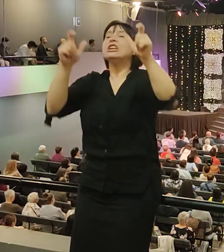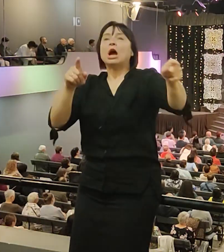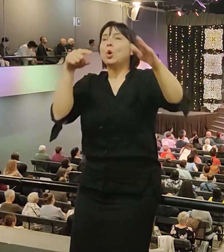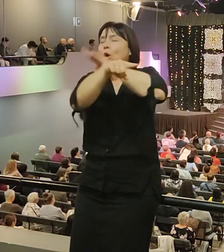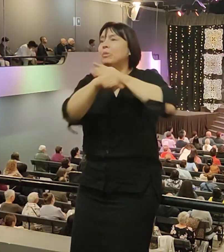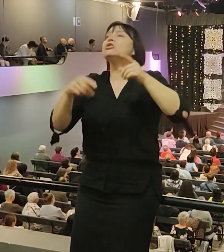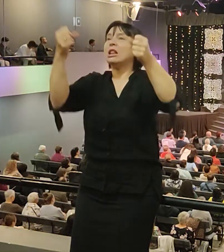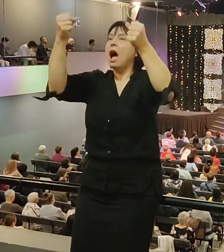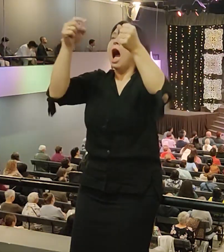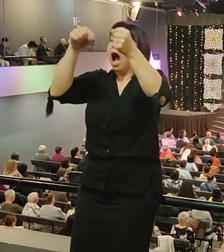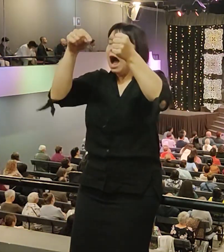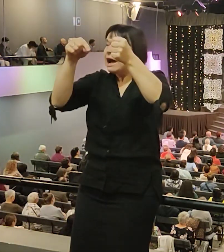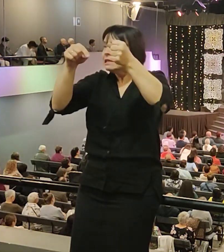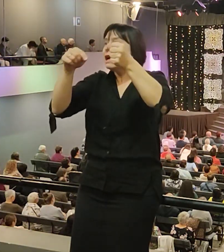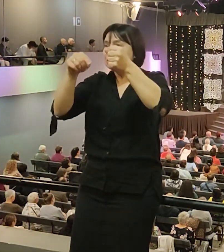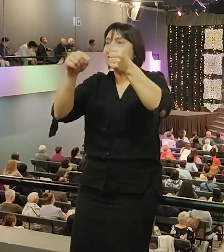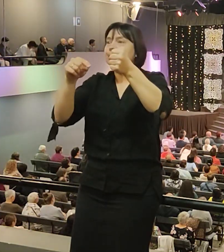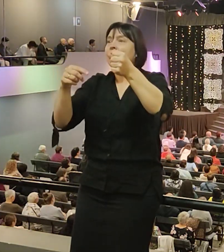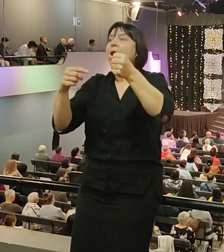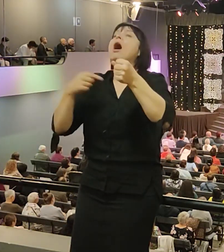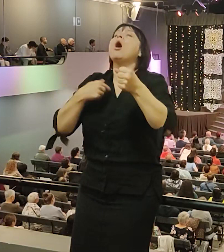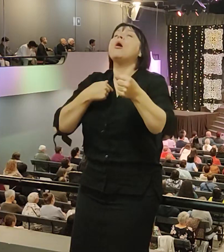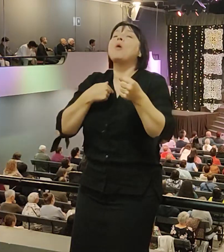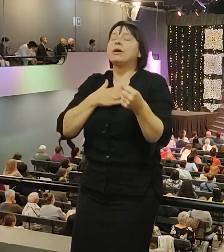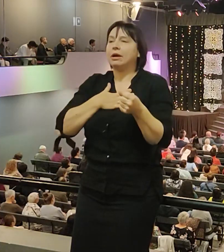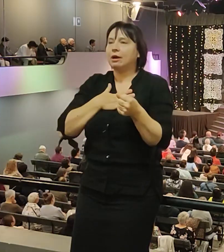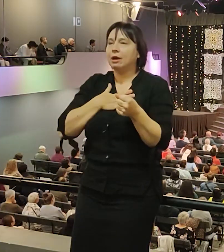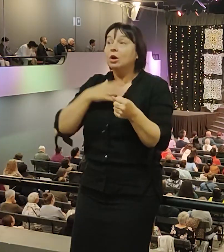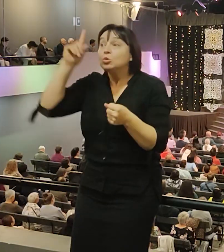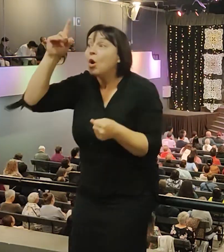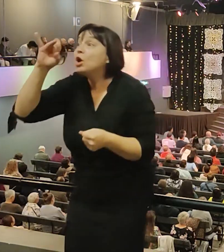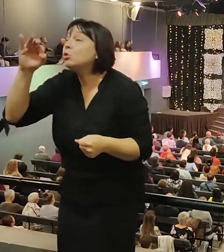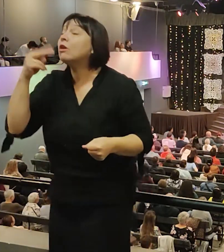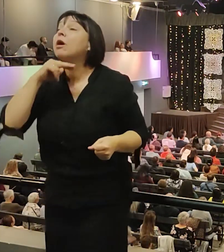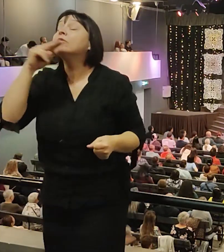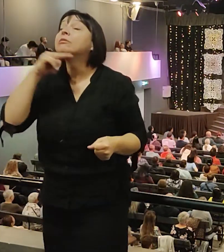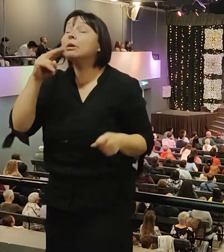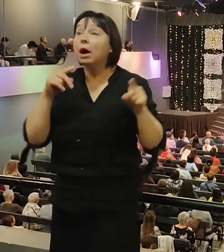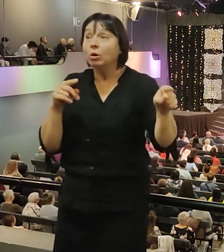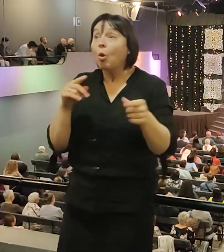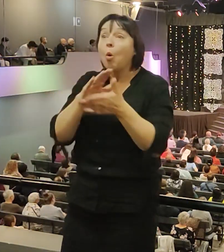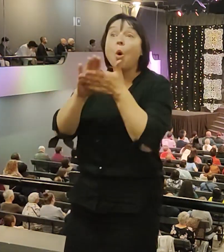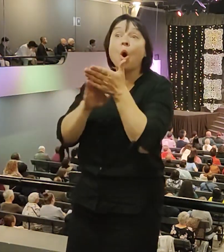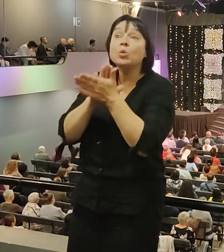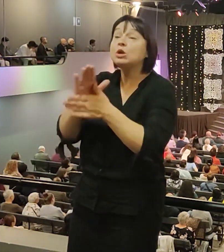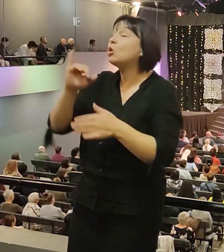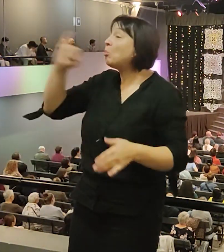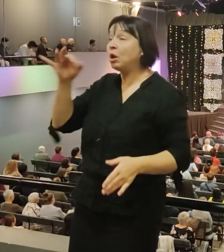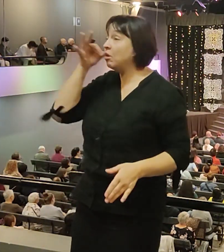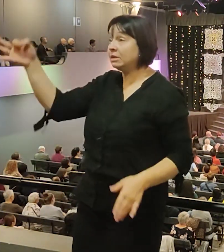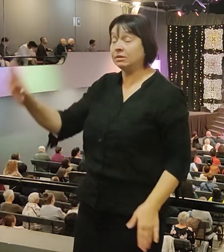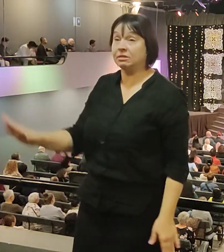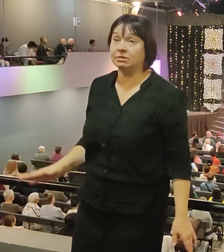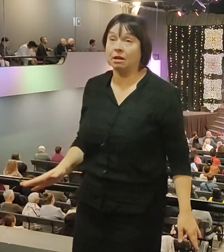Иосиф ни одного плохого слова не сказал о ней. Для меня это поразительно. Он не оправдывался,